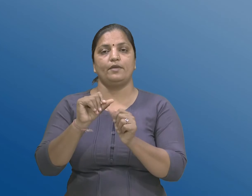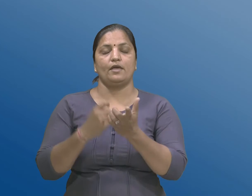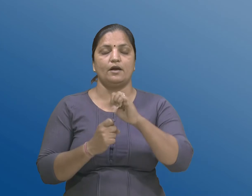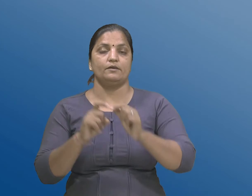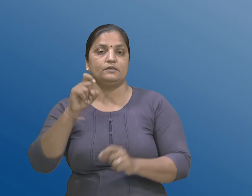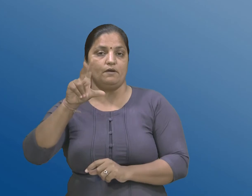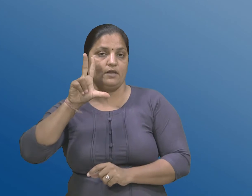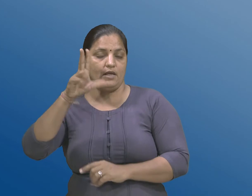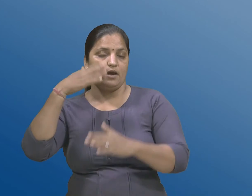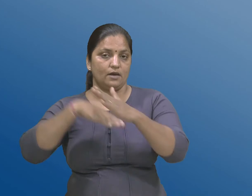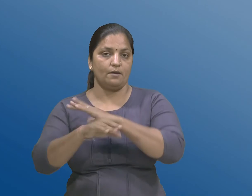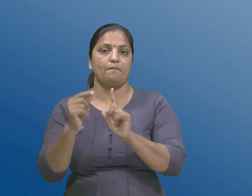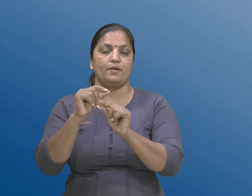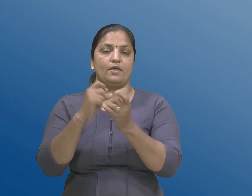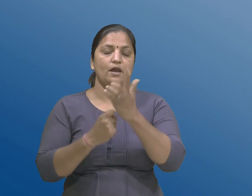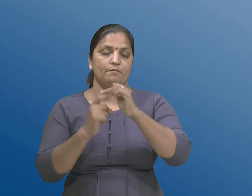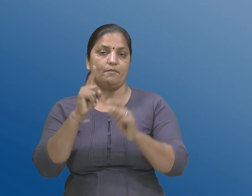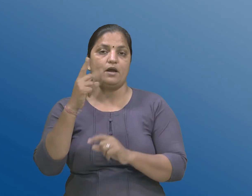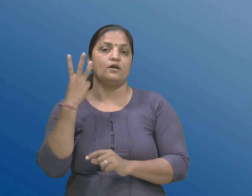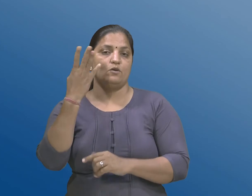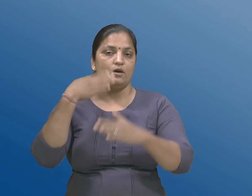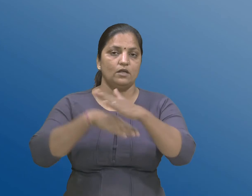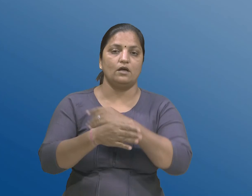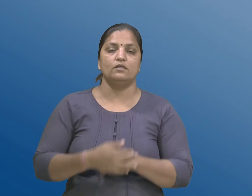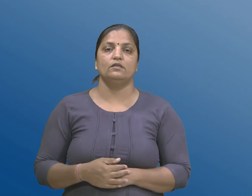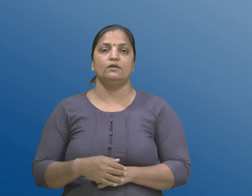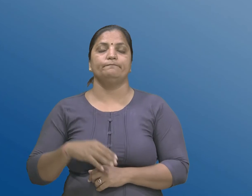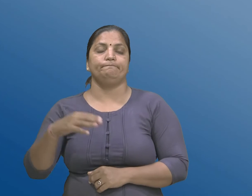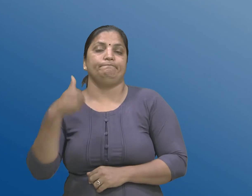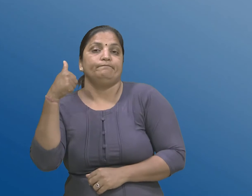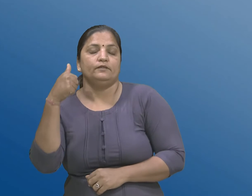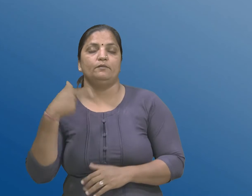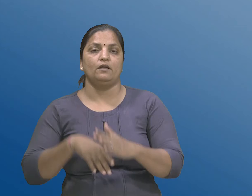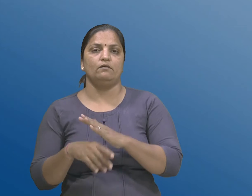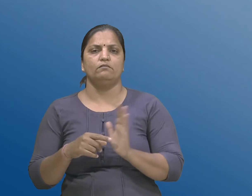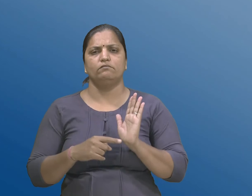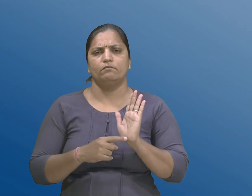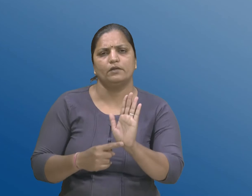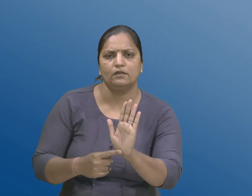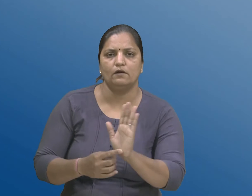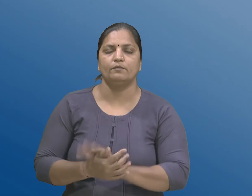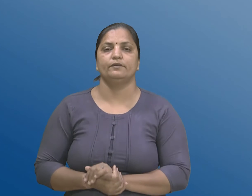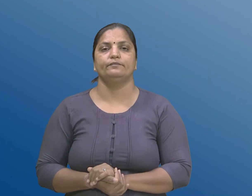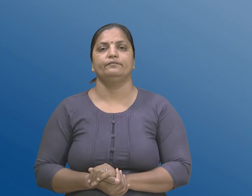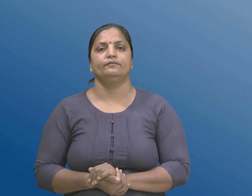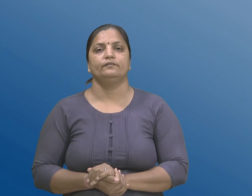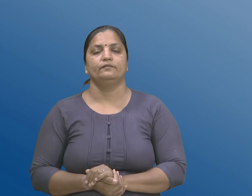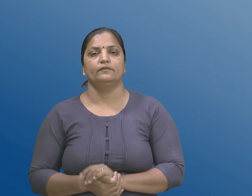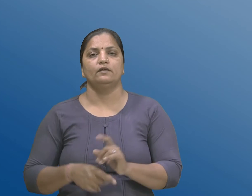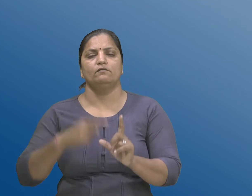ना पेटा खंड 3 हेठर चीफ कमिश्नर द्वारा रजु करवाना M. वार्षिक एहवालों